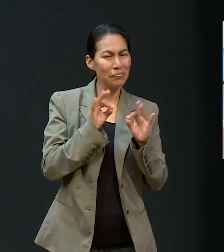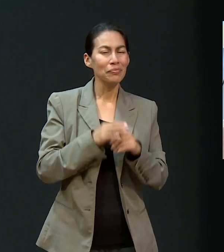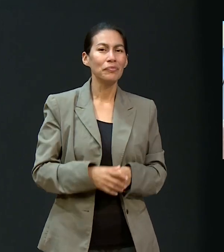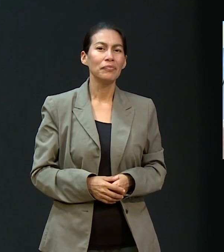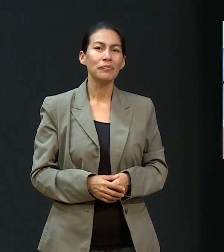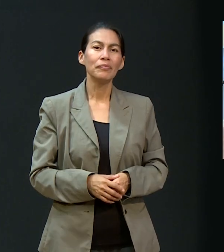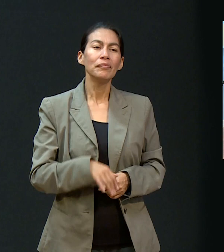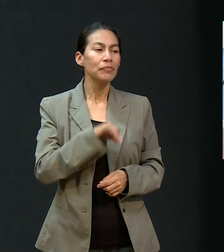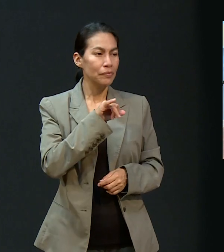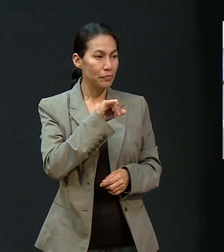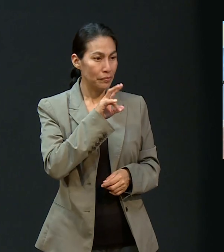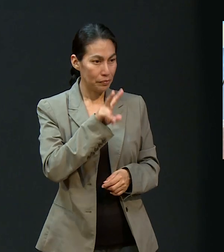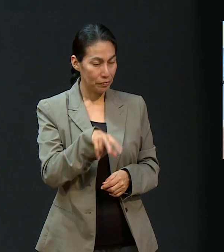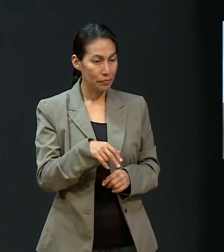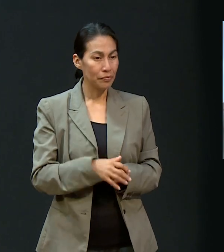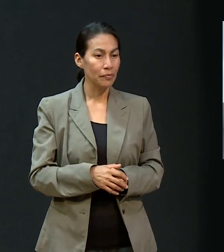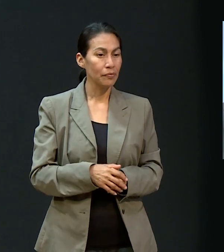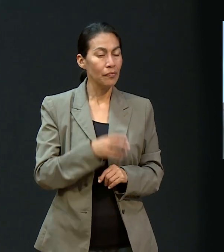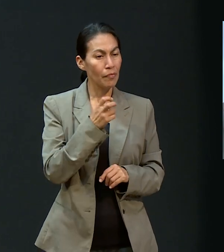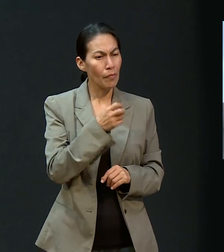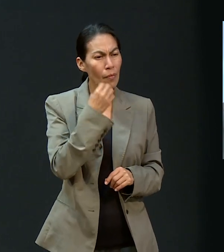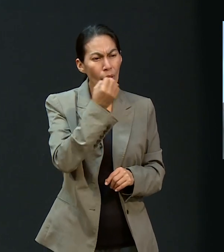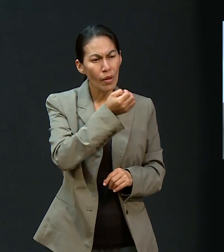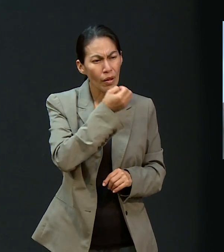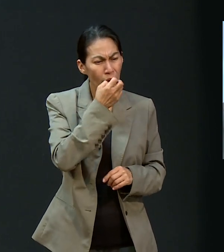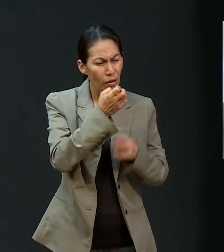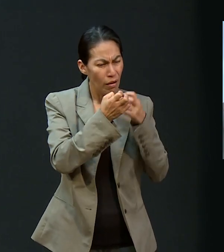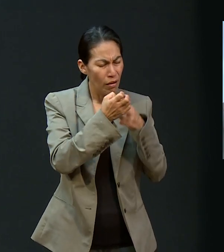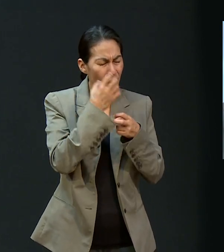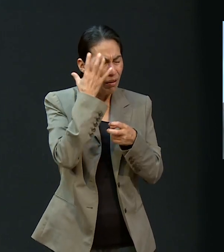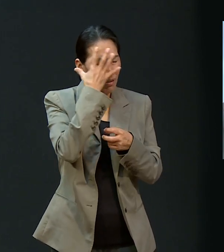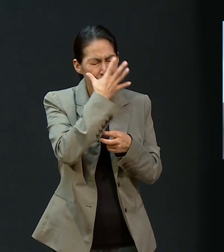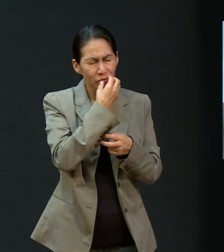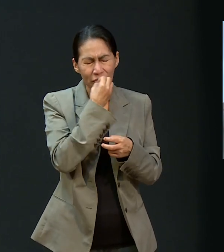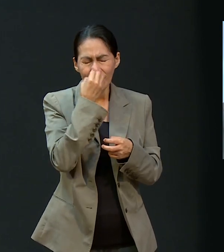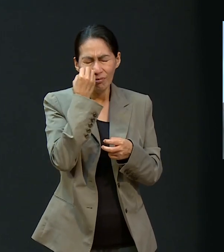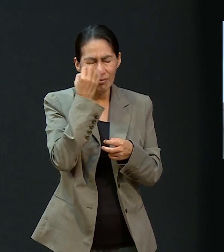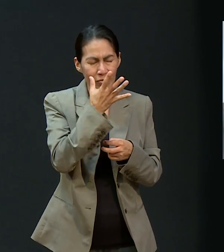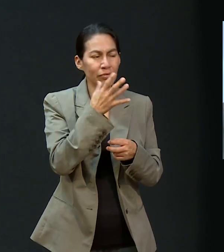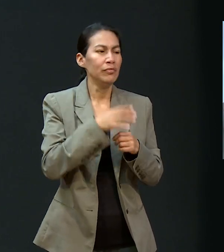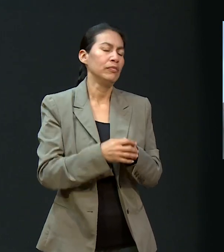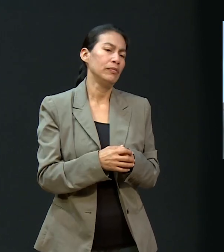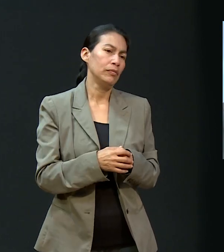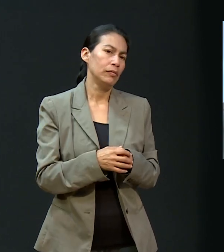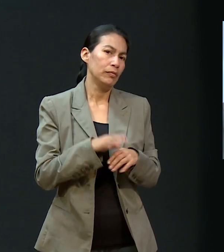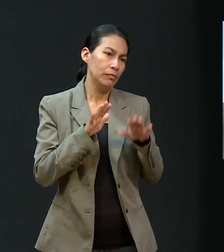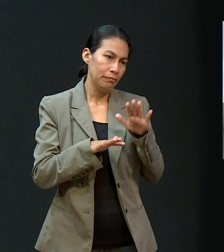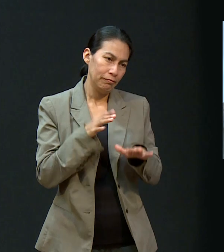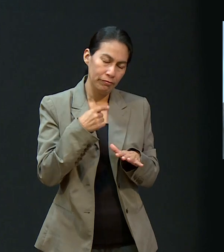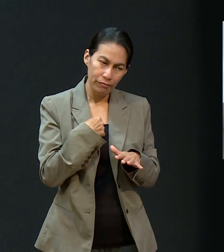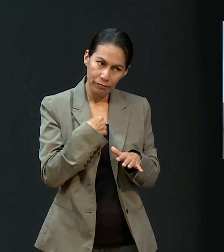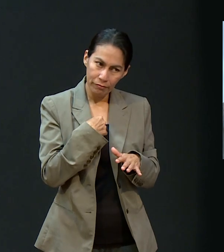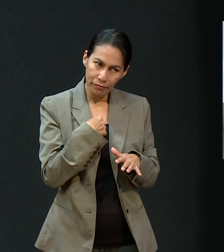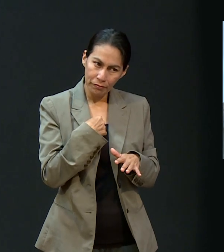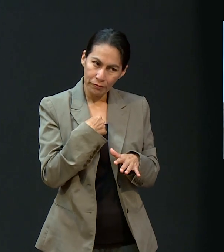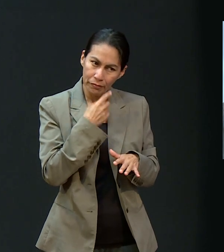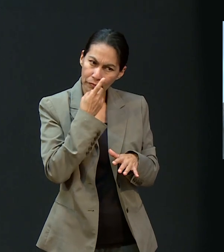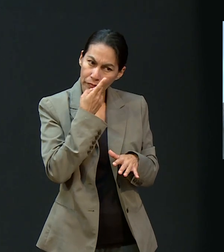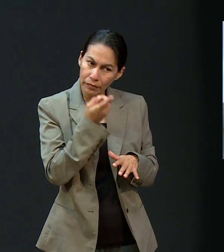definitivamente es un recurso maravilloso. Y yo a veces, para mí mismo, he dicho,